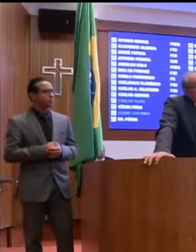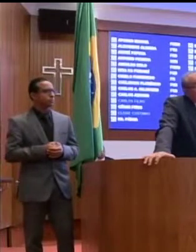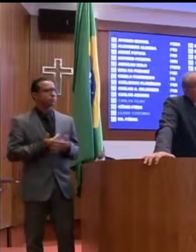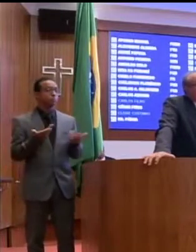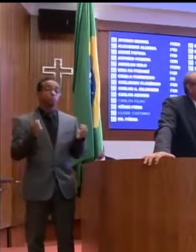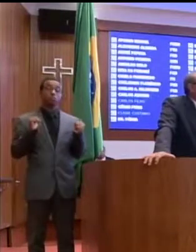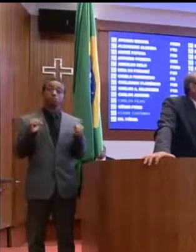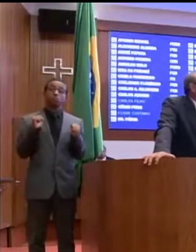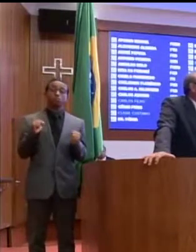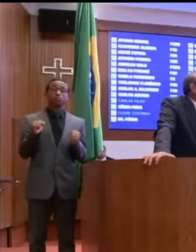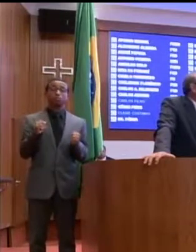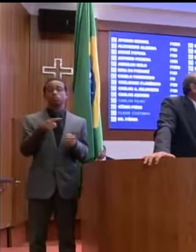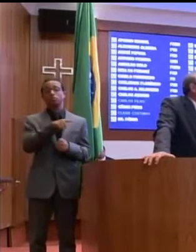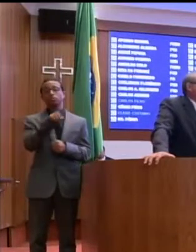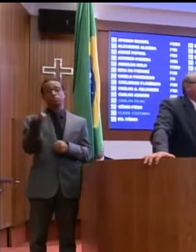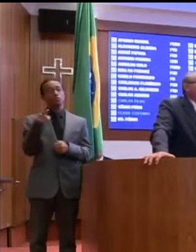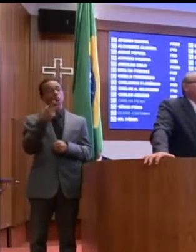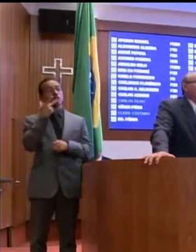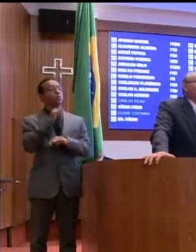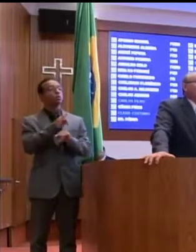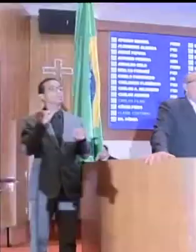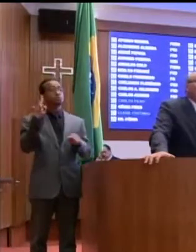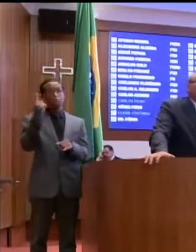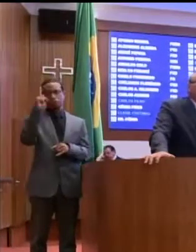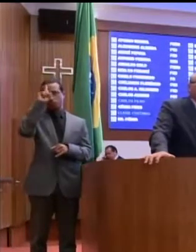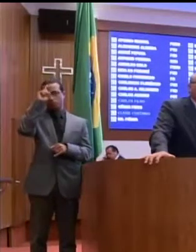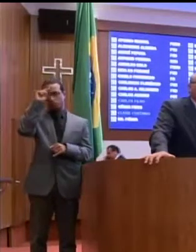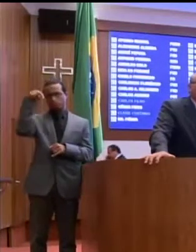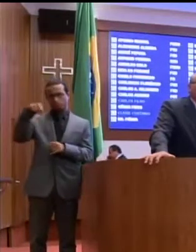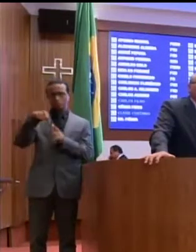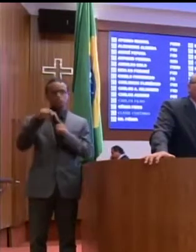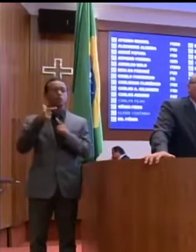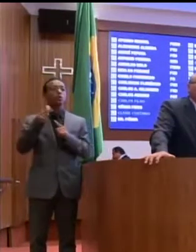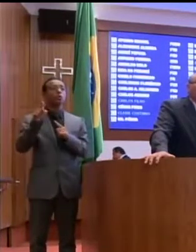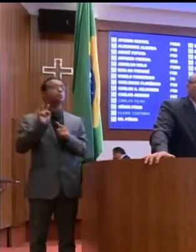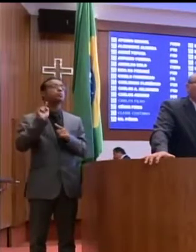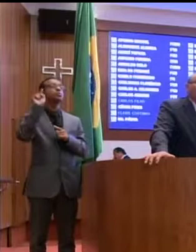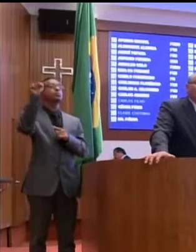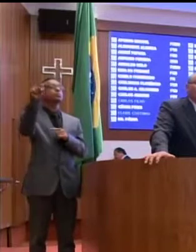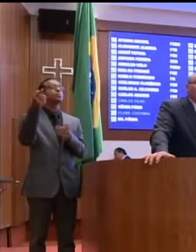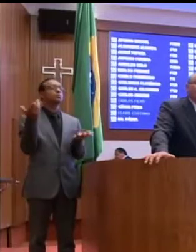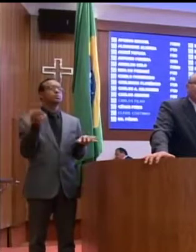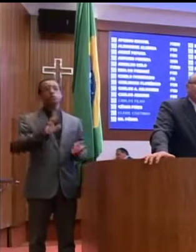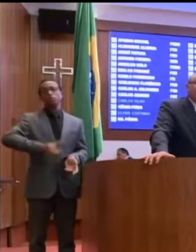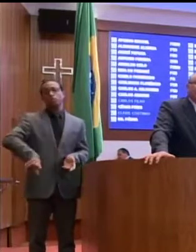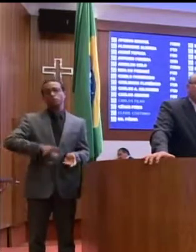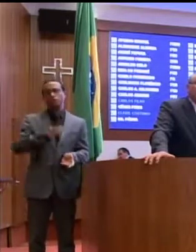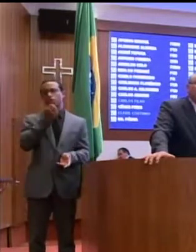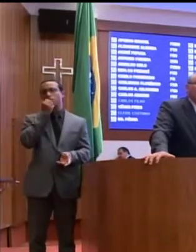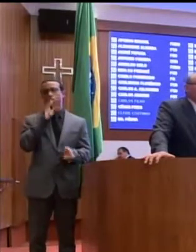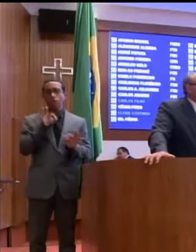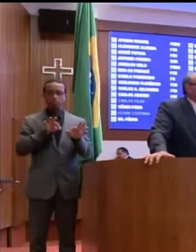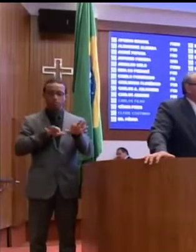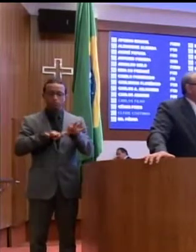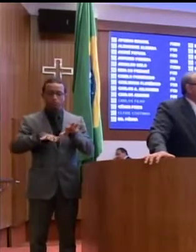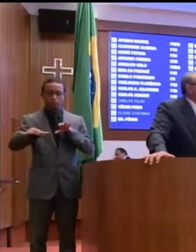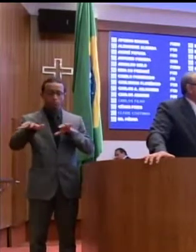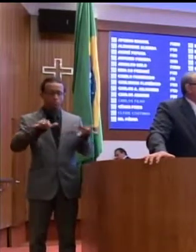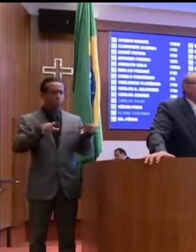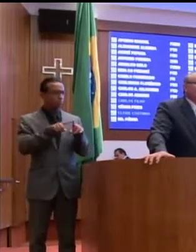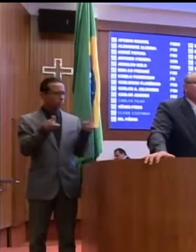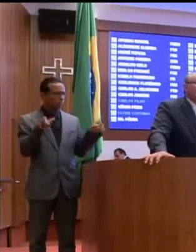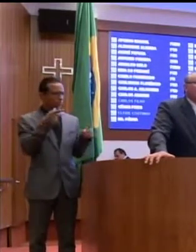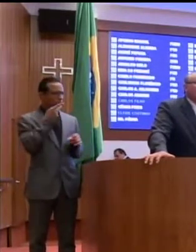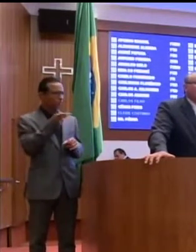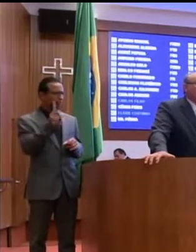Pode-se até dizer que um hospital aqui ou otacular não foi bem distribuído. Mas eu nunca vi